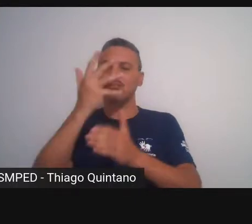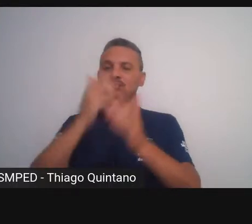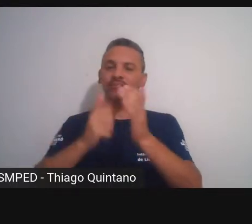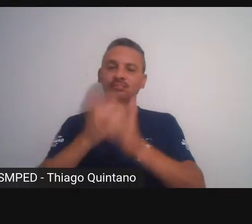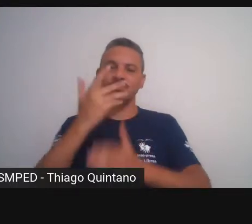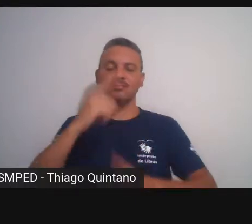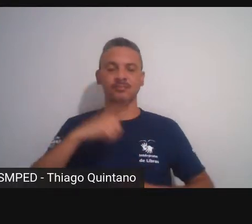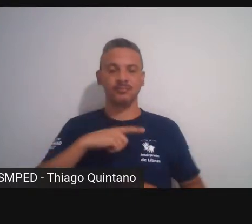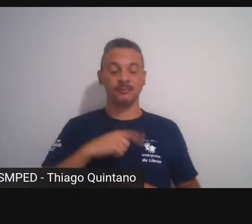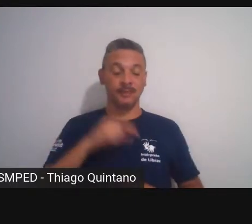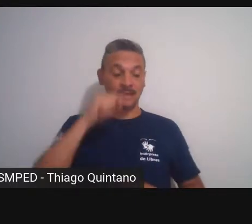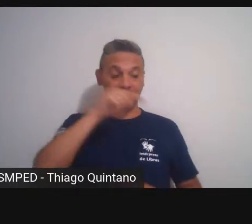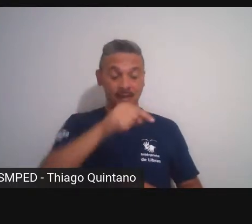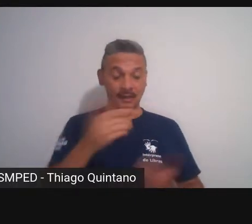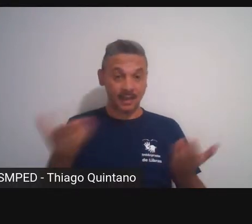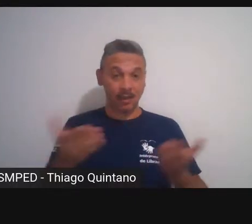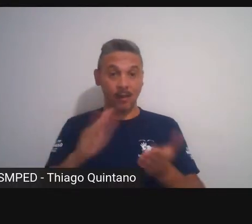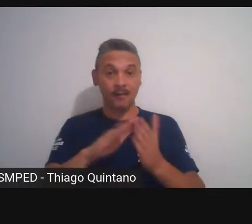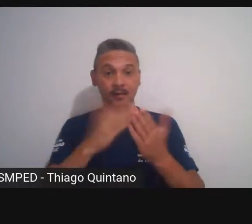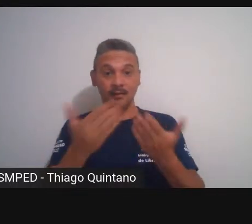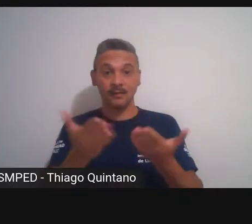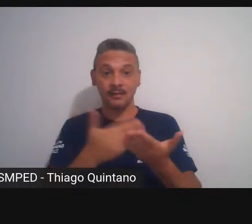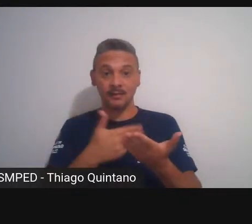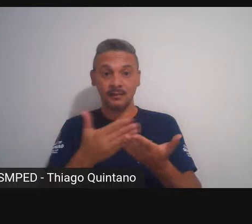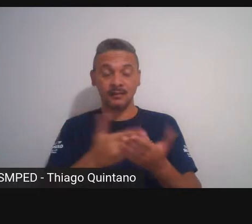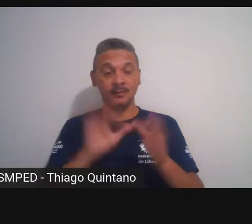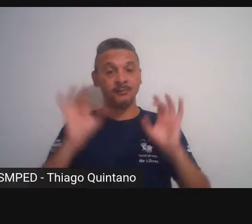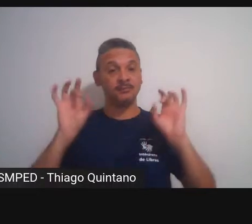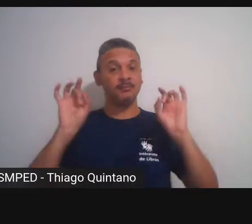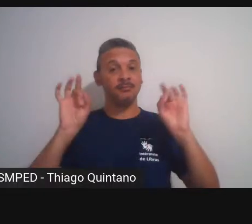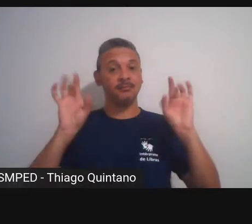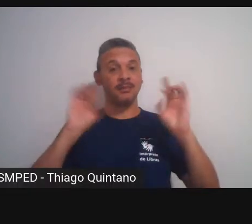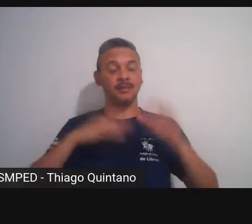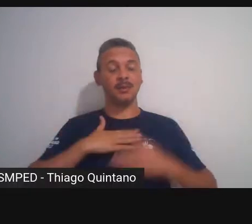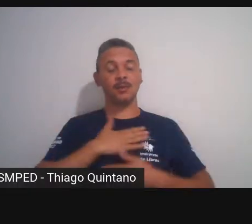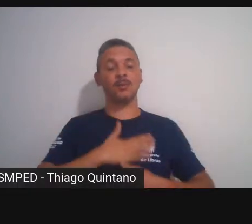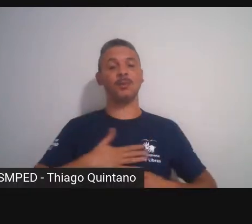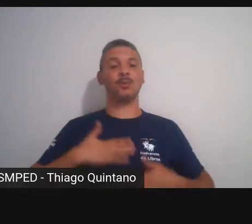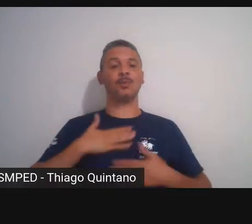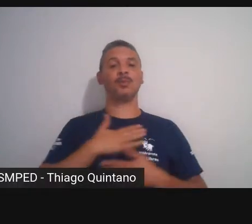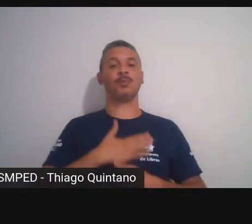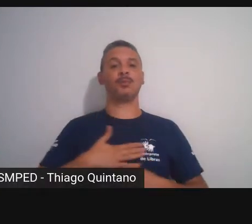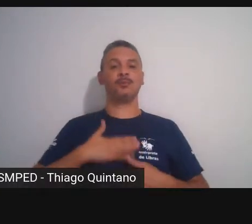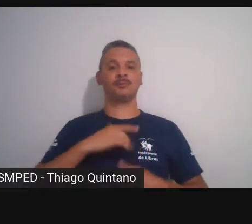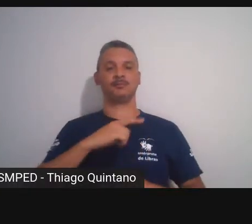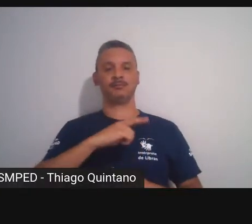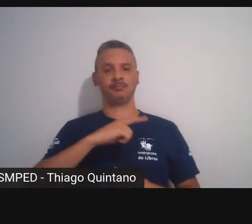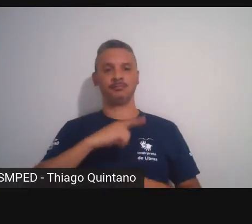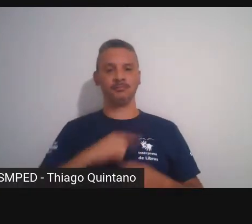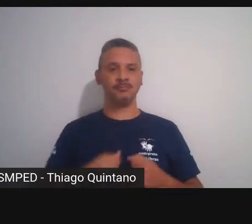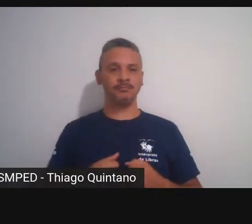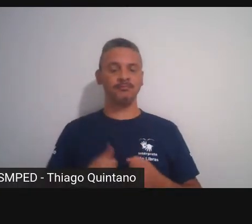esse em especial está nos dando um prazer incrível e